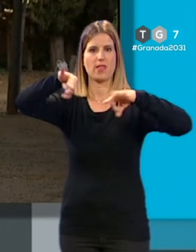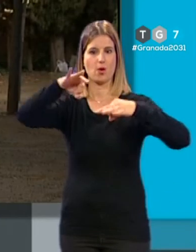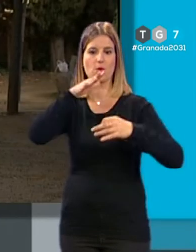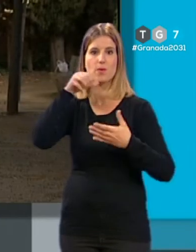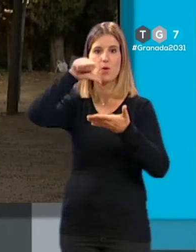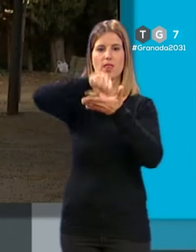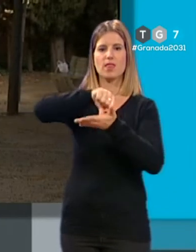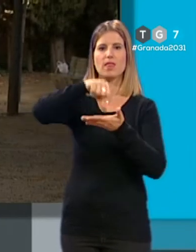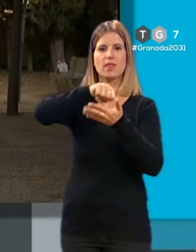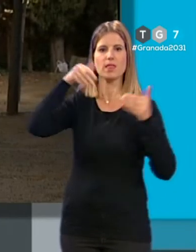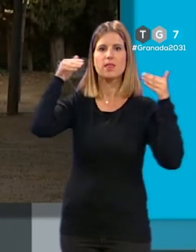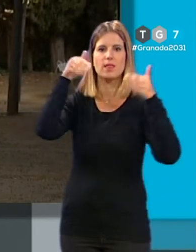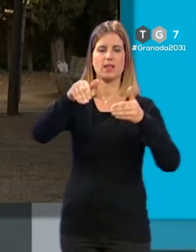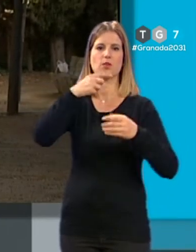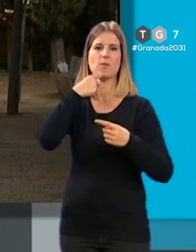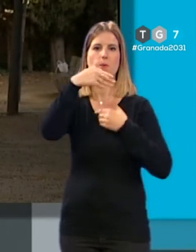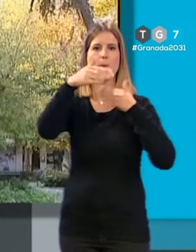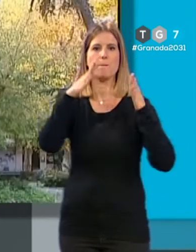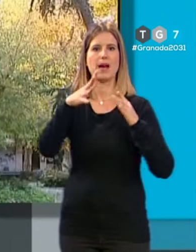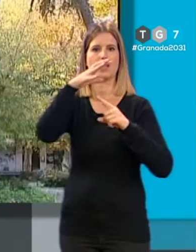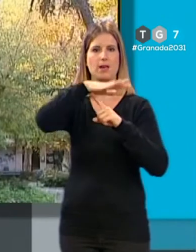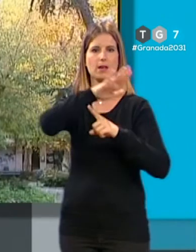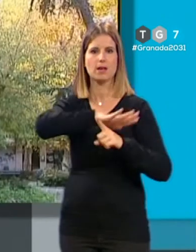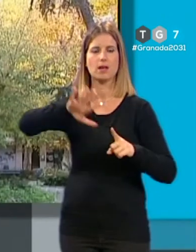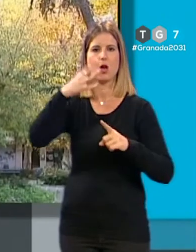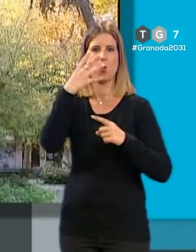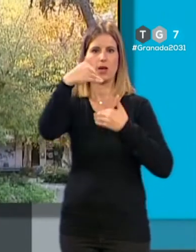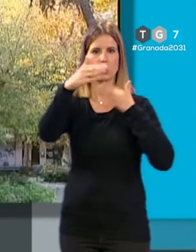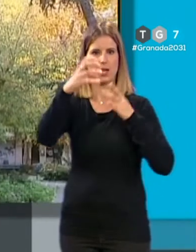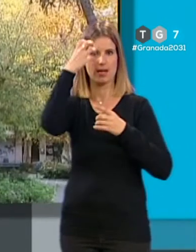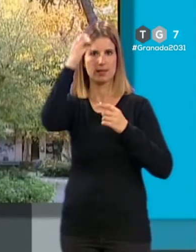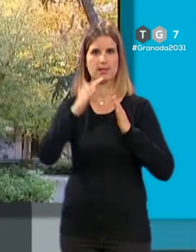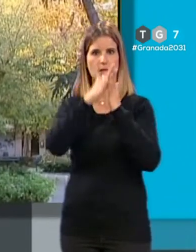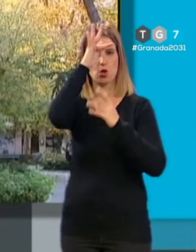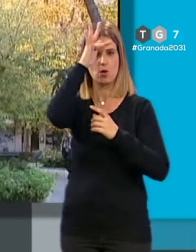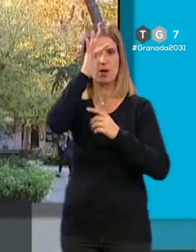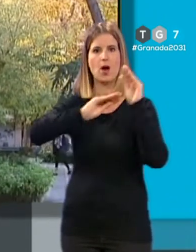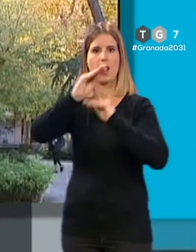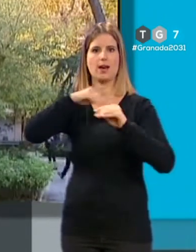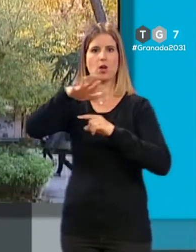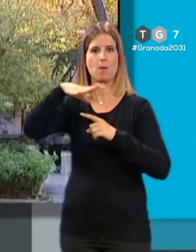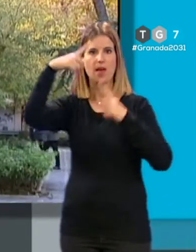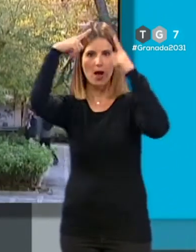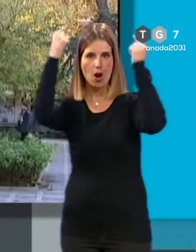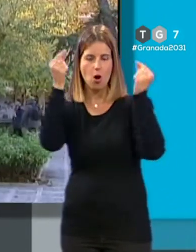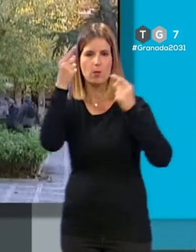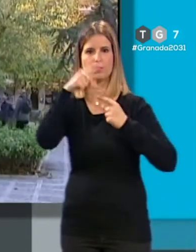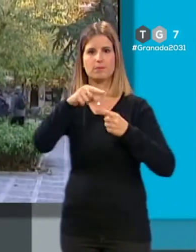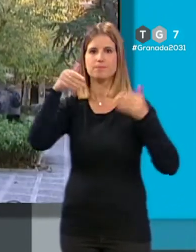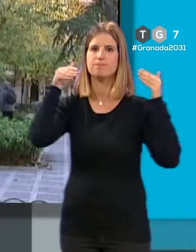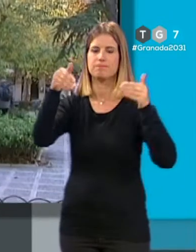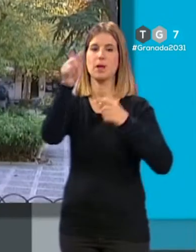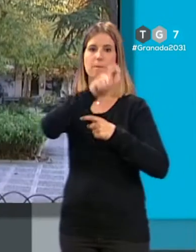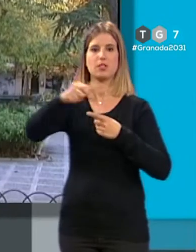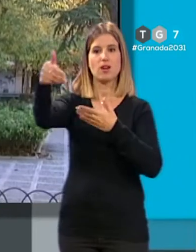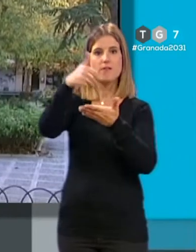intervenir en la reforma del Parque del Cuarto Real de Santo Domingo y el arreglo de la Plaza de los Lobos. Además, han expuesto que atenderá las reivindicaciones vecinales